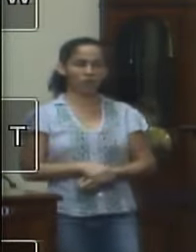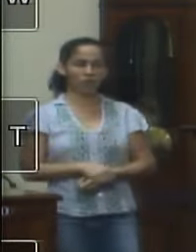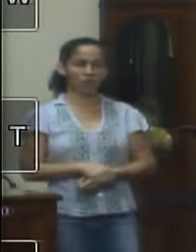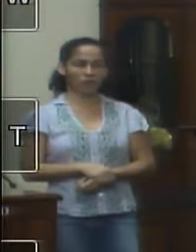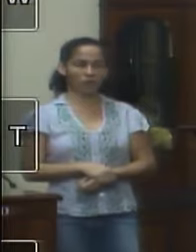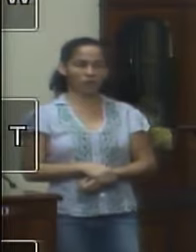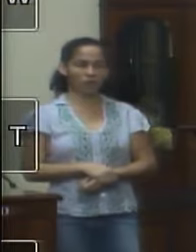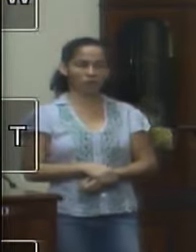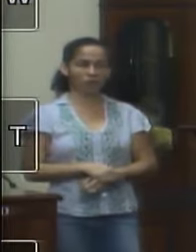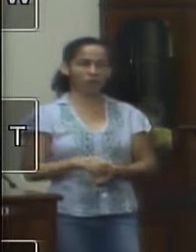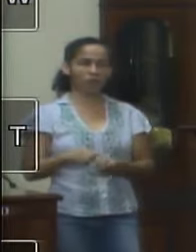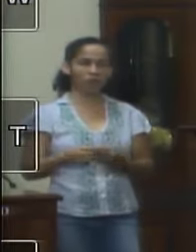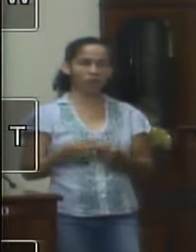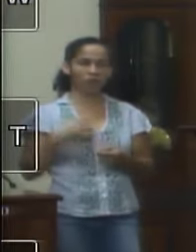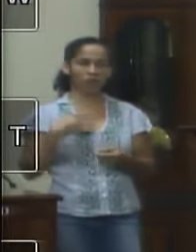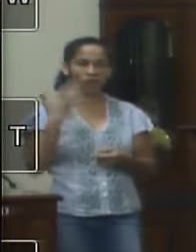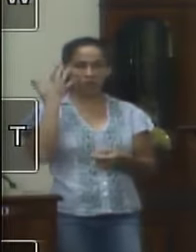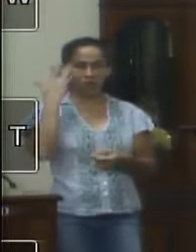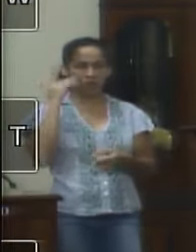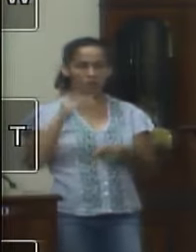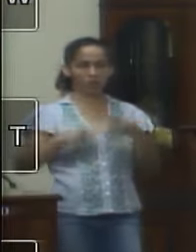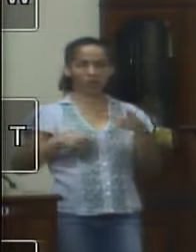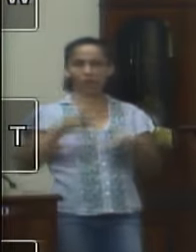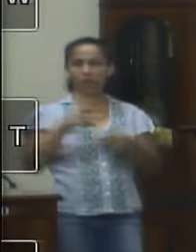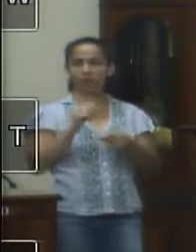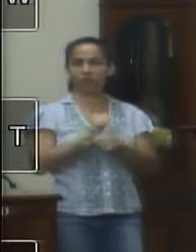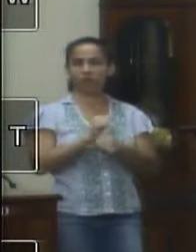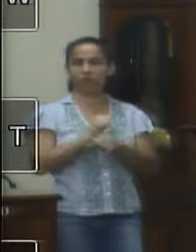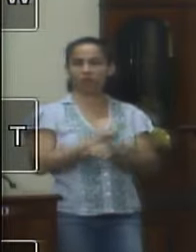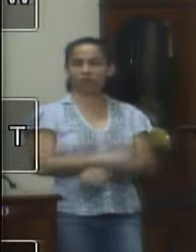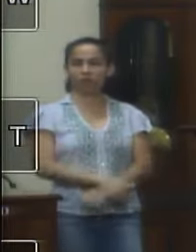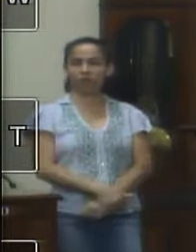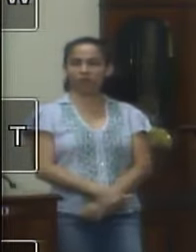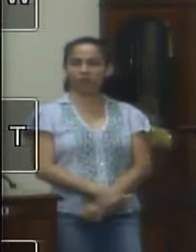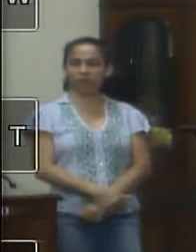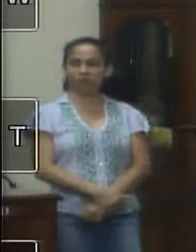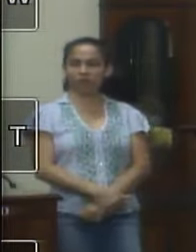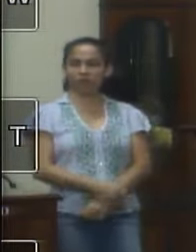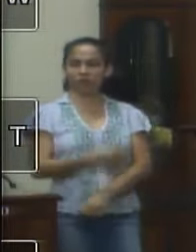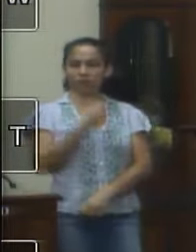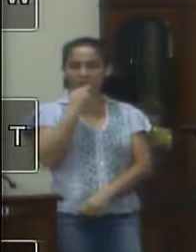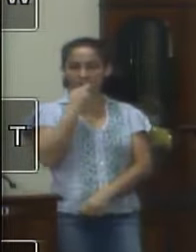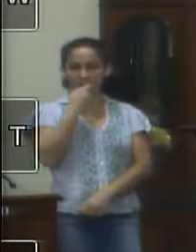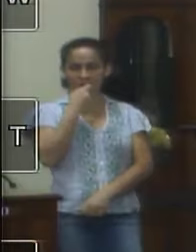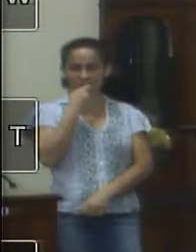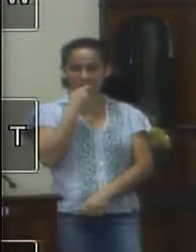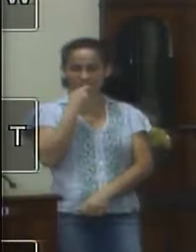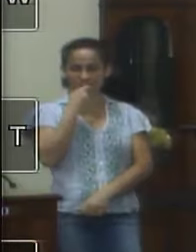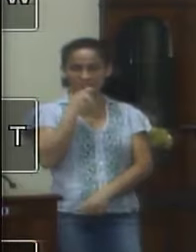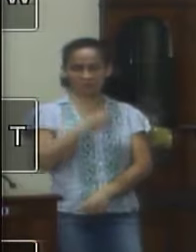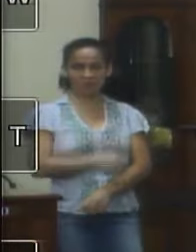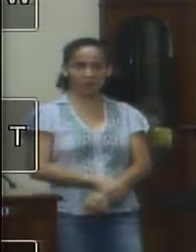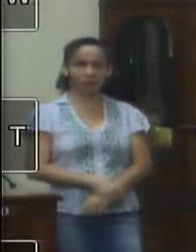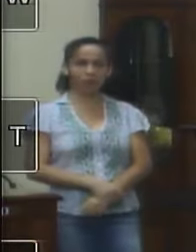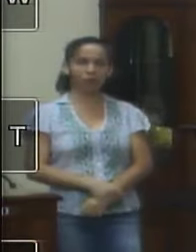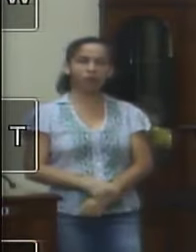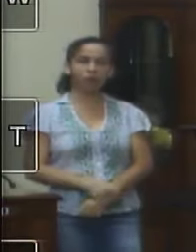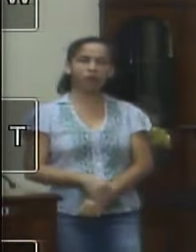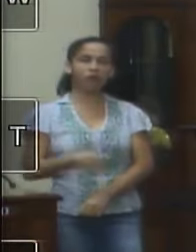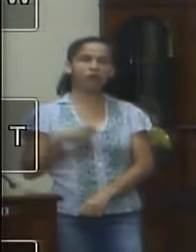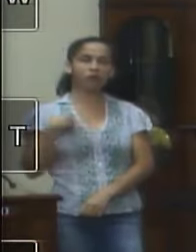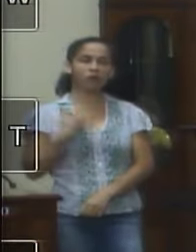e eu acho que a população já está esperando isso também e a gente tem